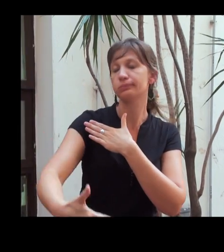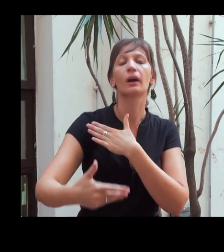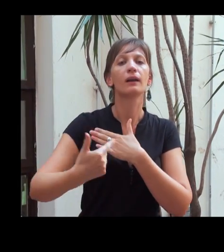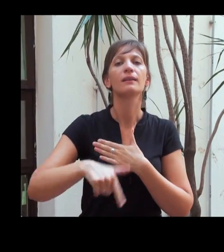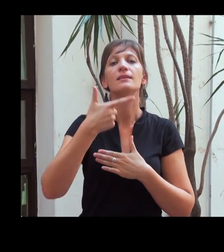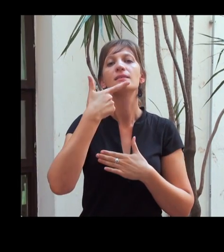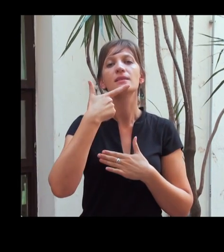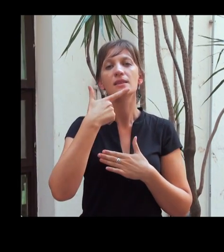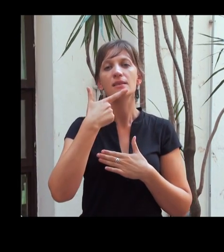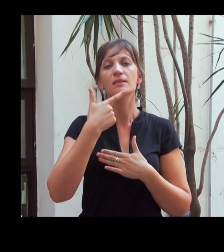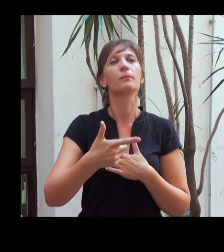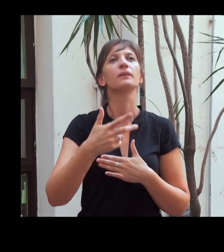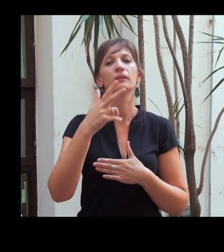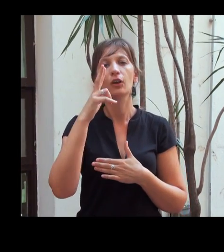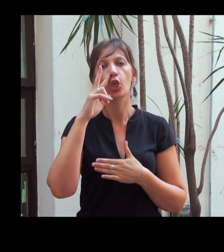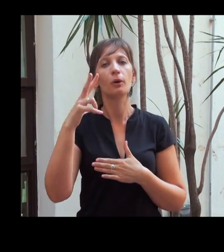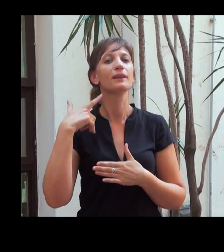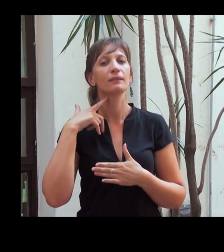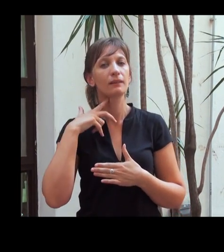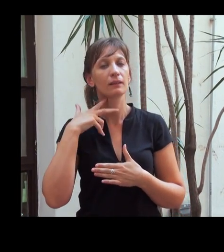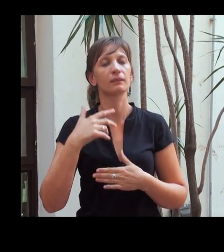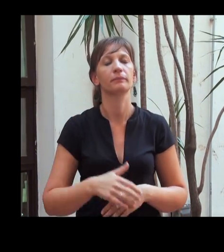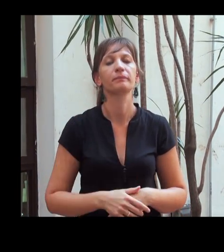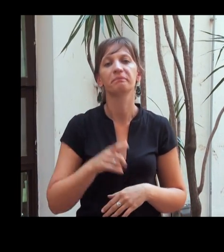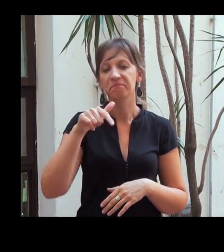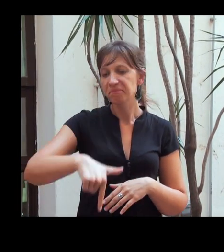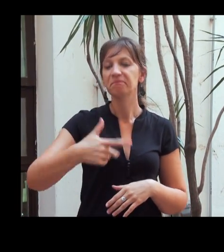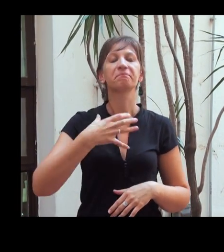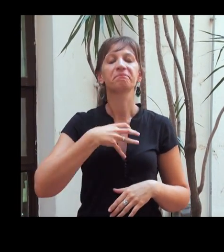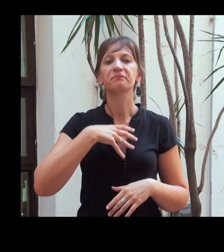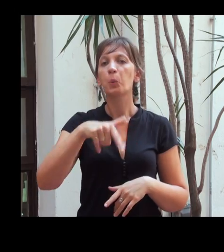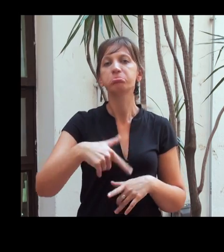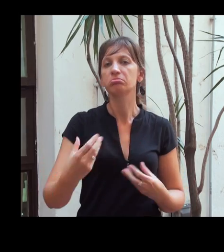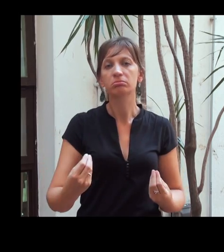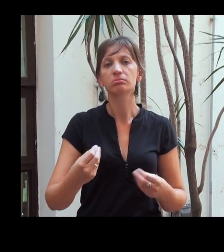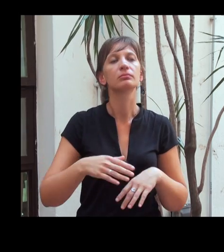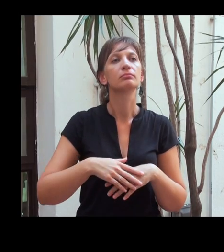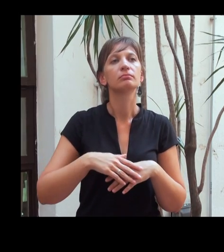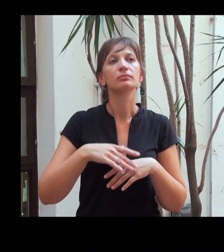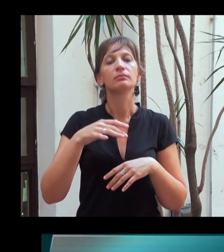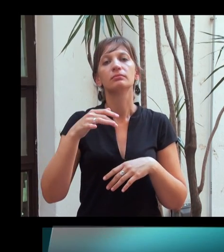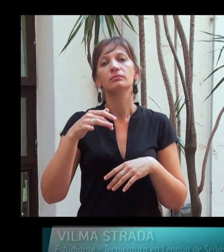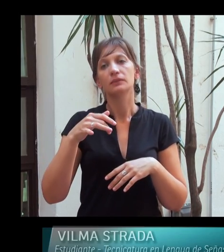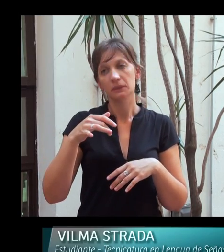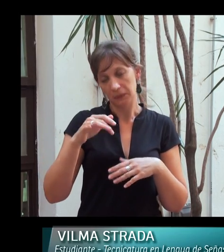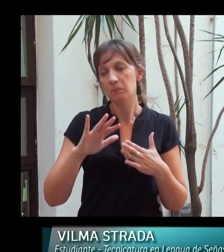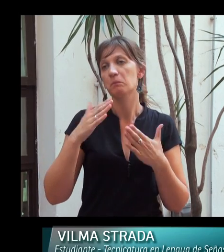en la Facultad de Trabajo Social desde septiembre de 2013. Este curso es un curso que,